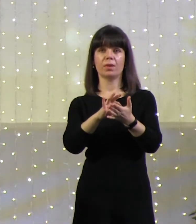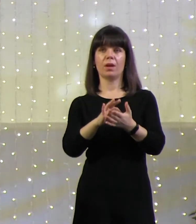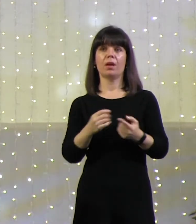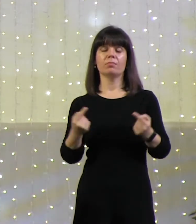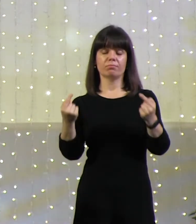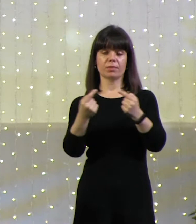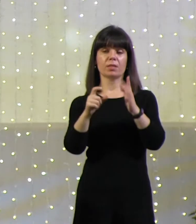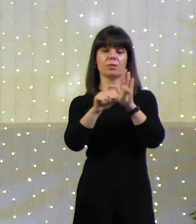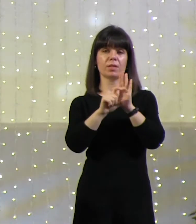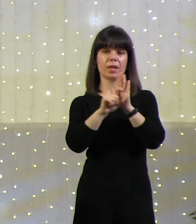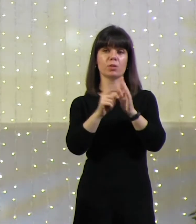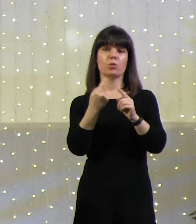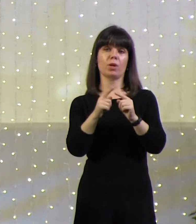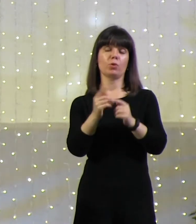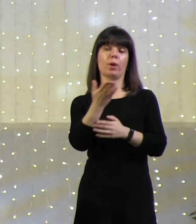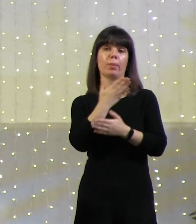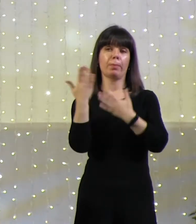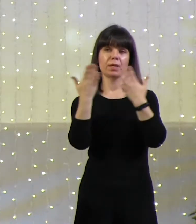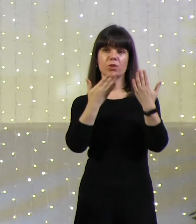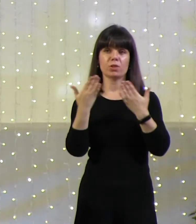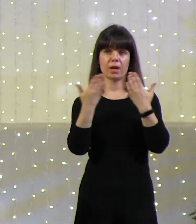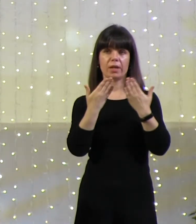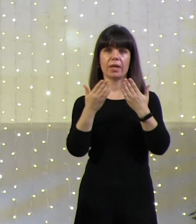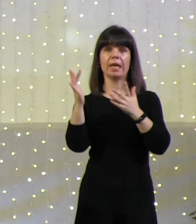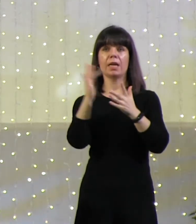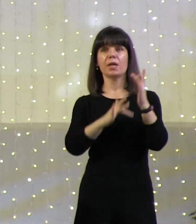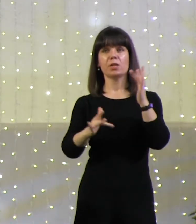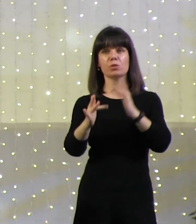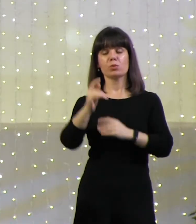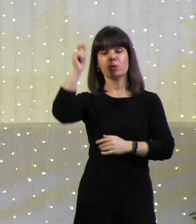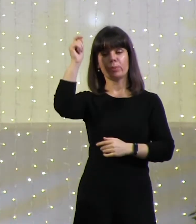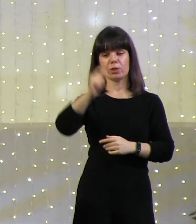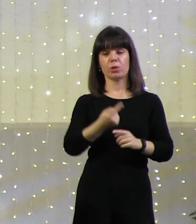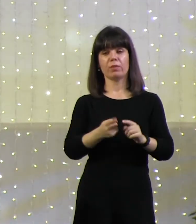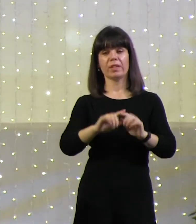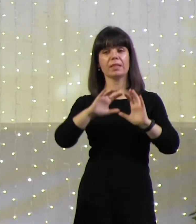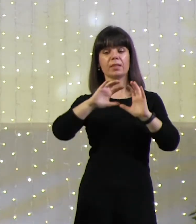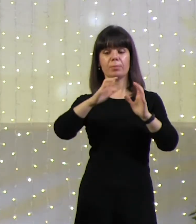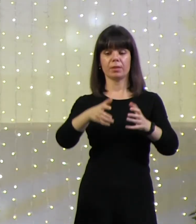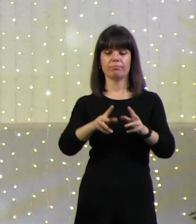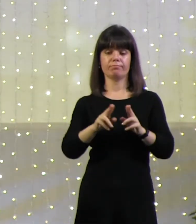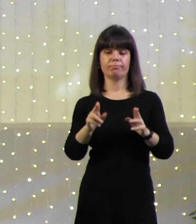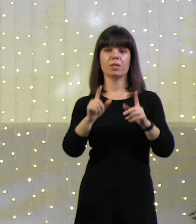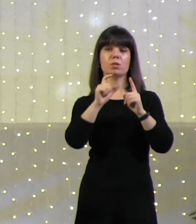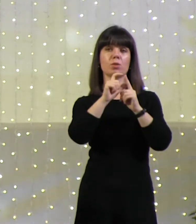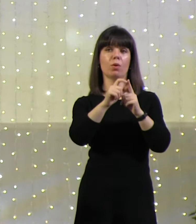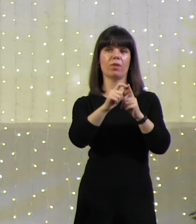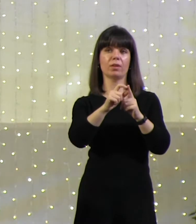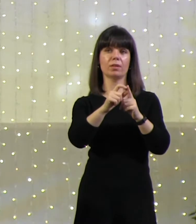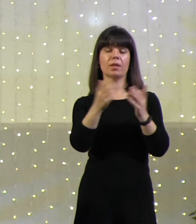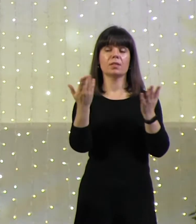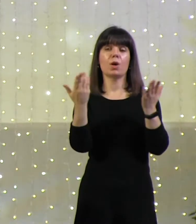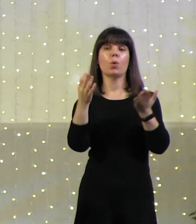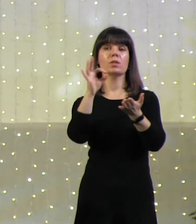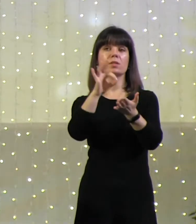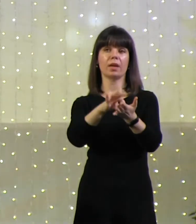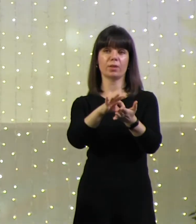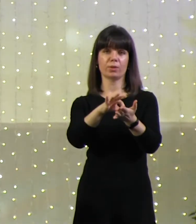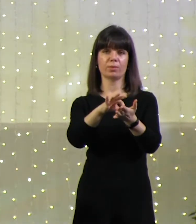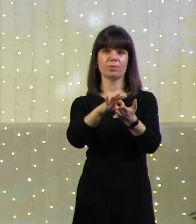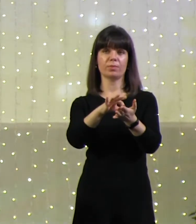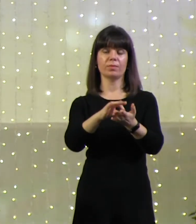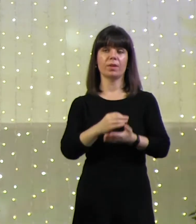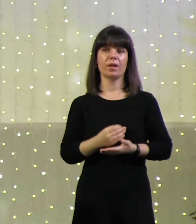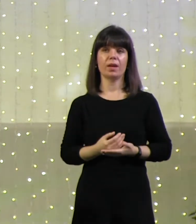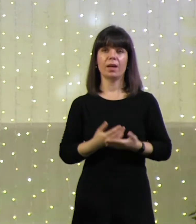этому тексту, который мы сейчас с вами прочитаем, Иисус пришел в этот мир как Слово? С какой целью? С какой